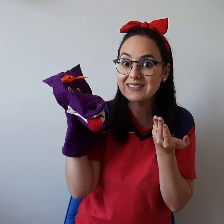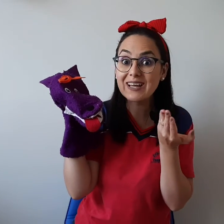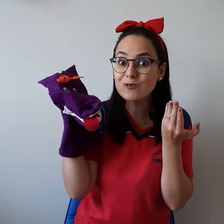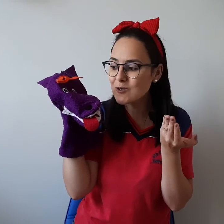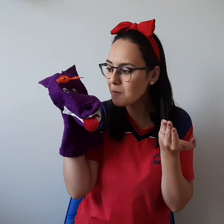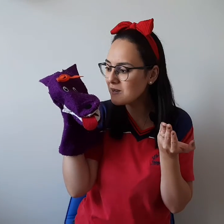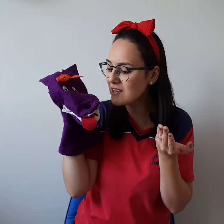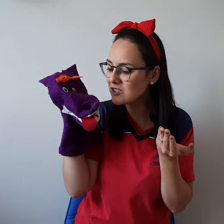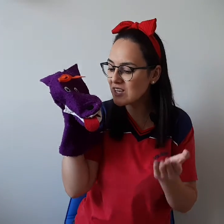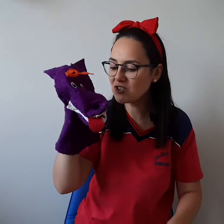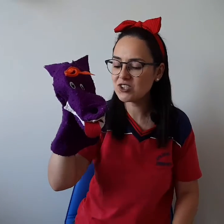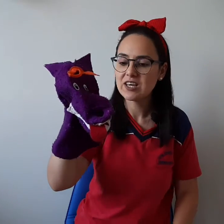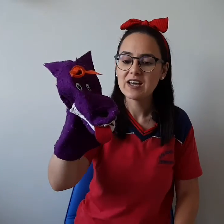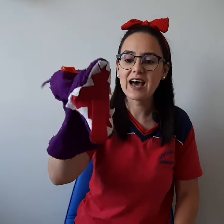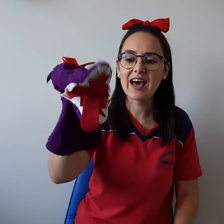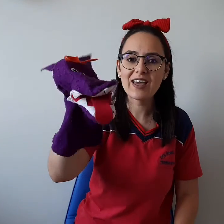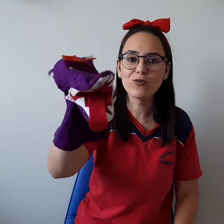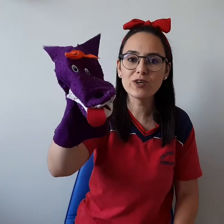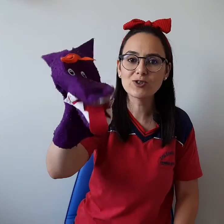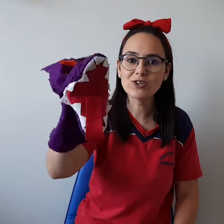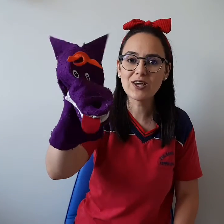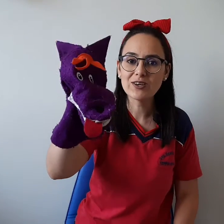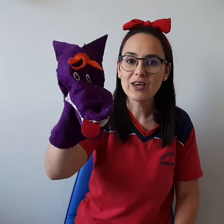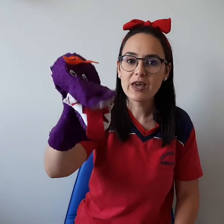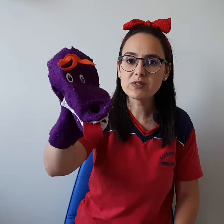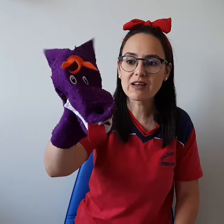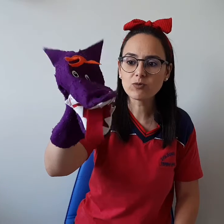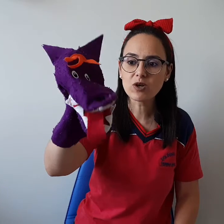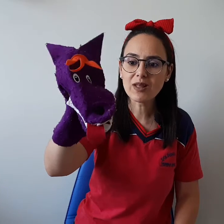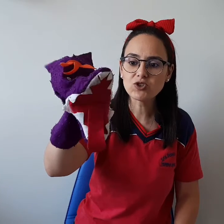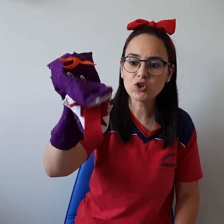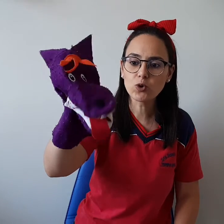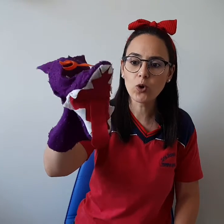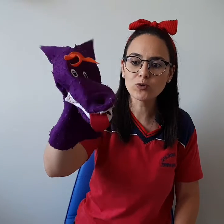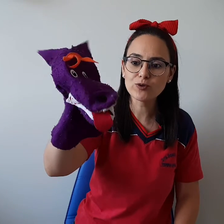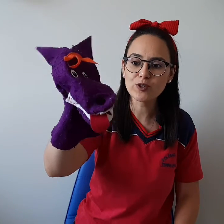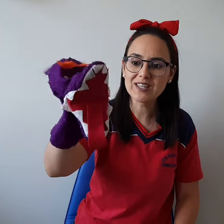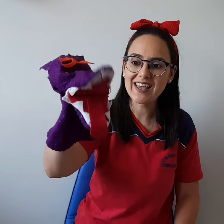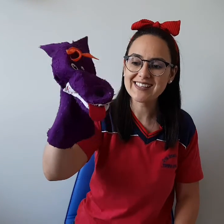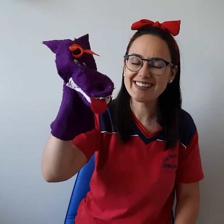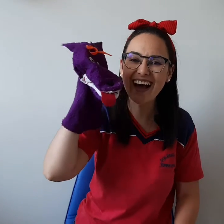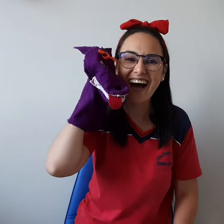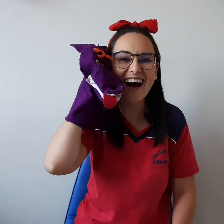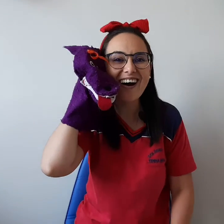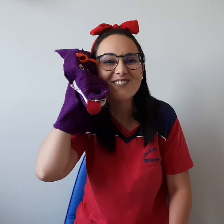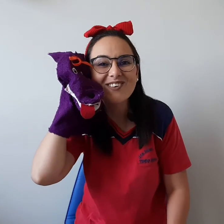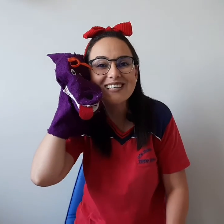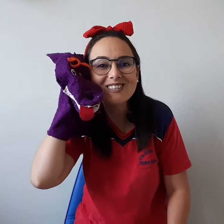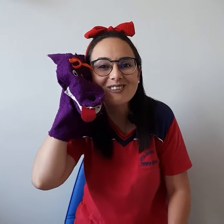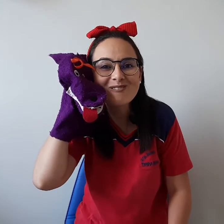Encantado só pra ver a gente? Ah, eu vim sim! Eu estava com saudade de todos vocês! Ah, muito